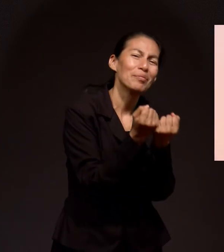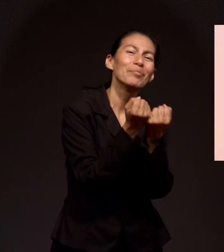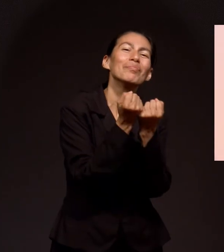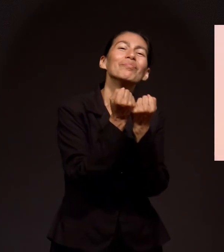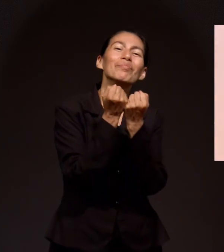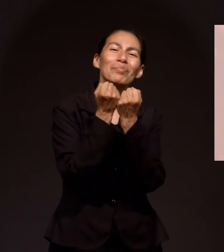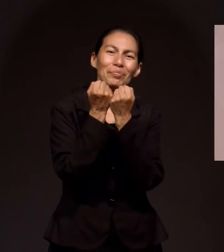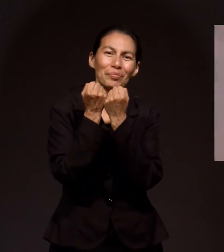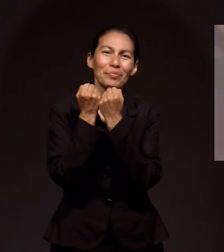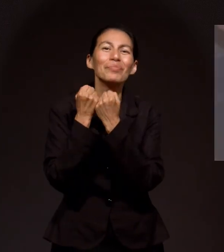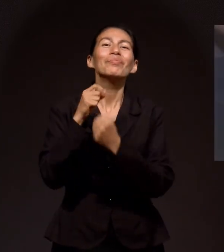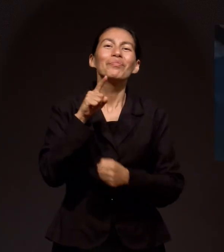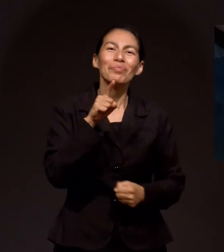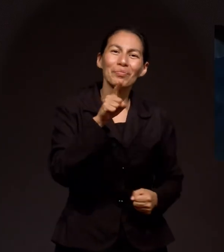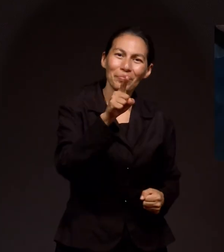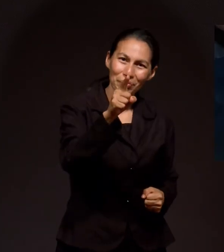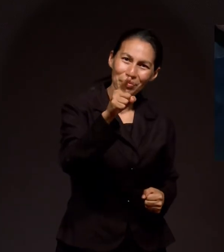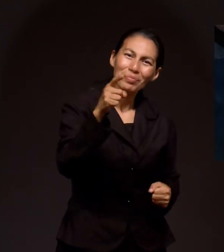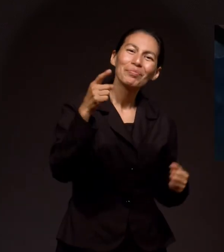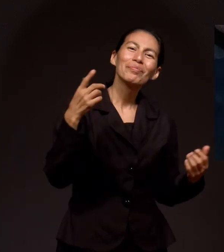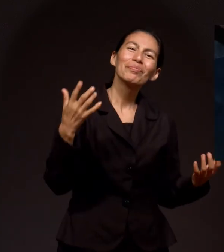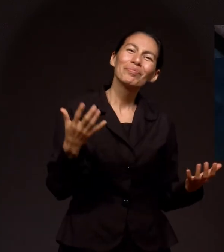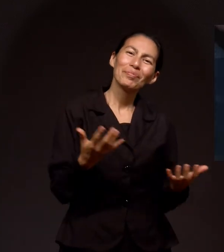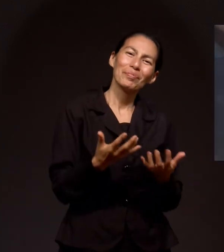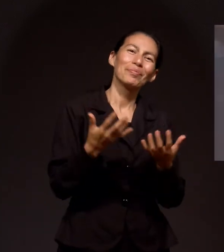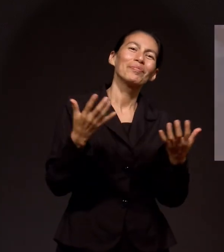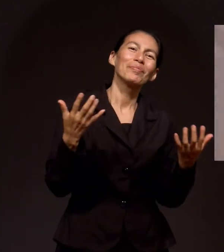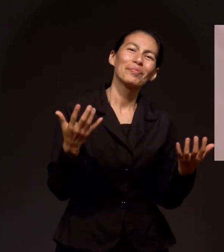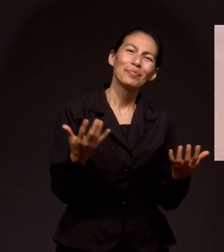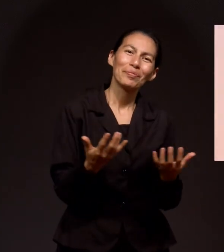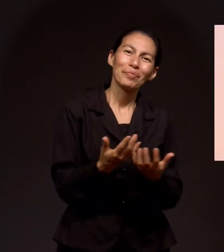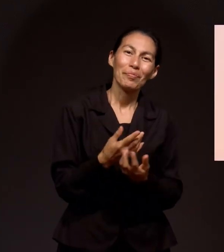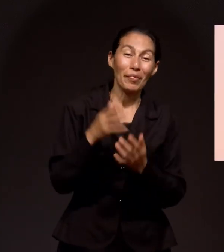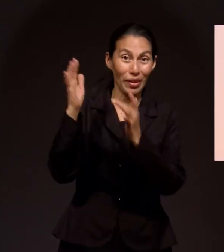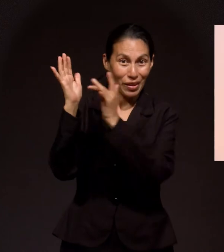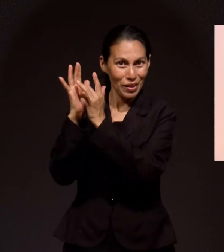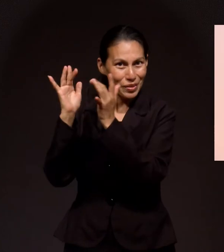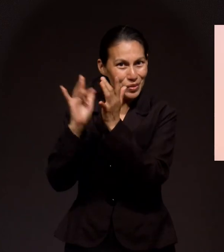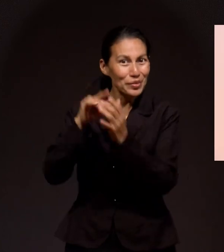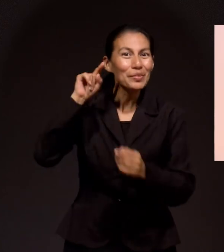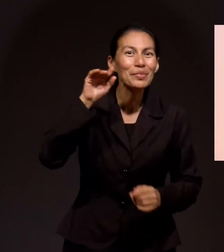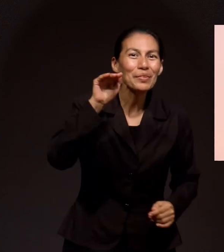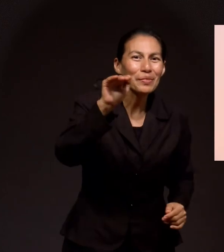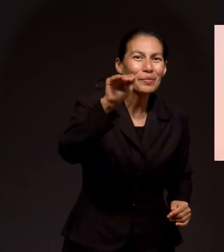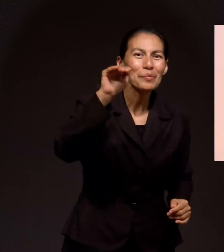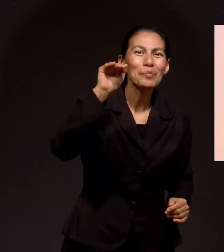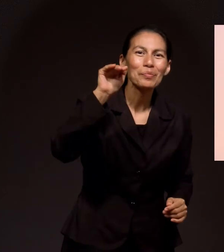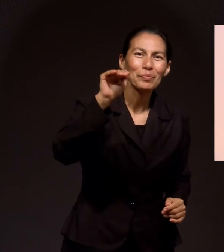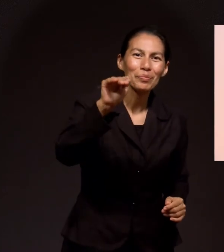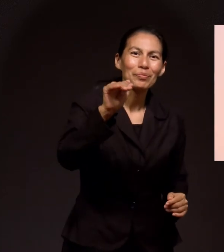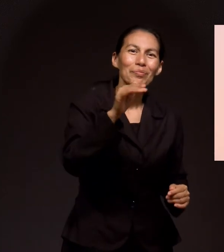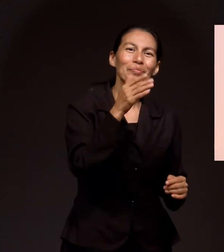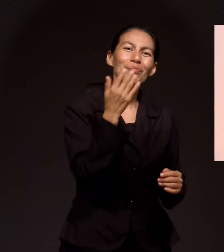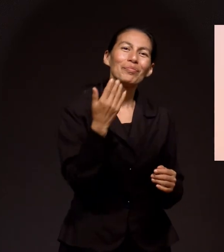Si no eres tú quien lo hará Jesús te llama